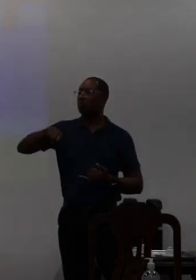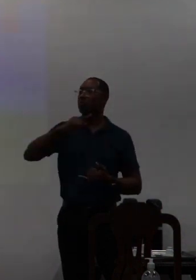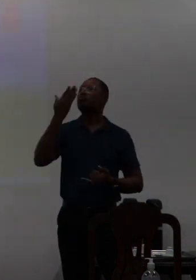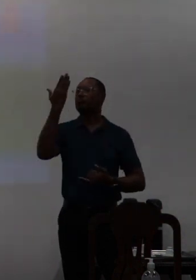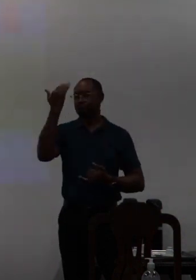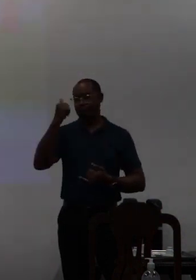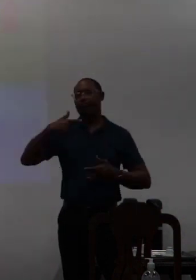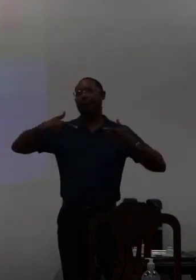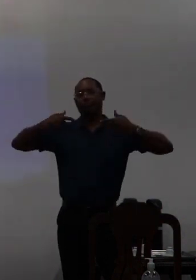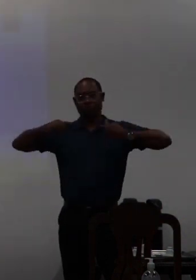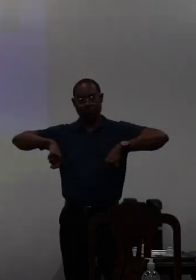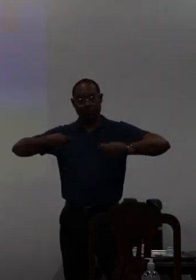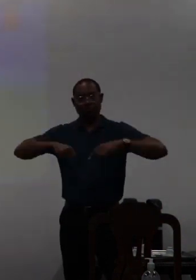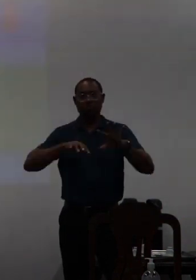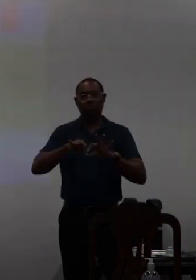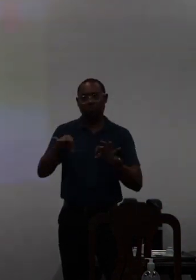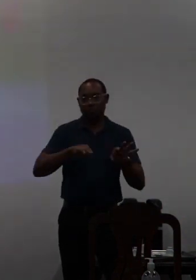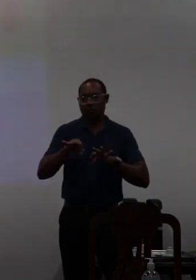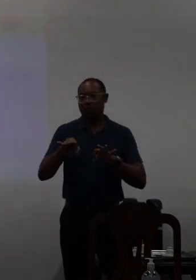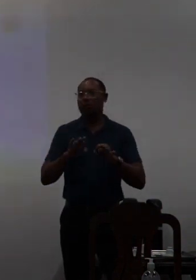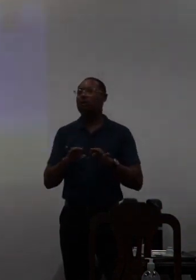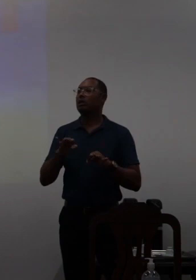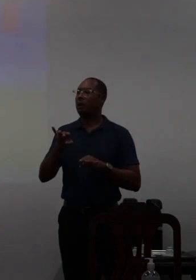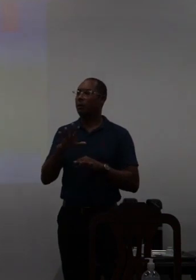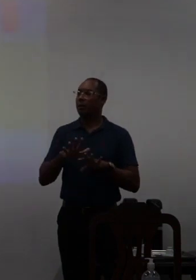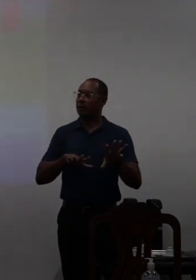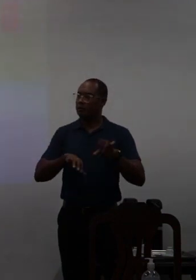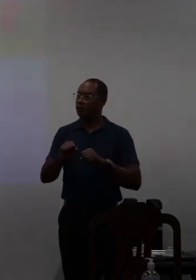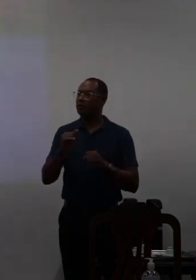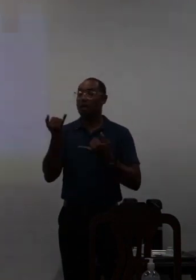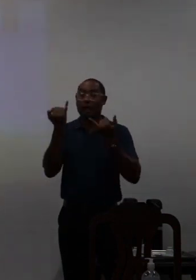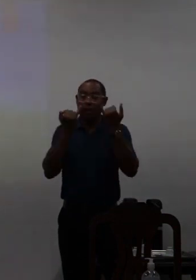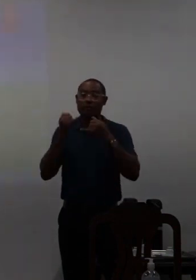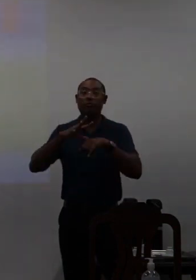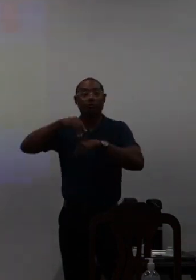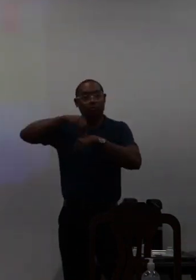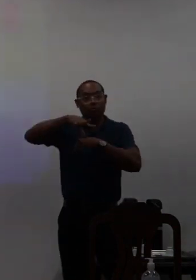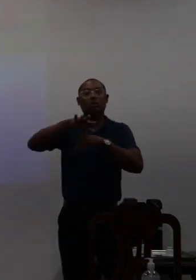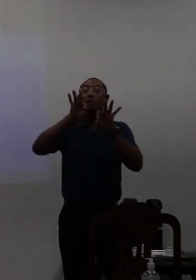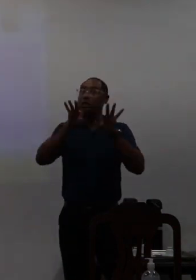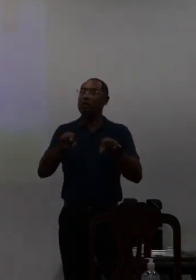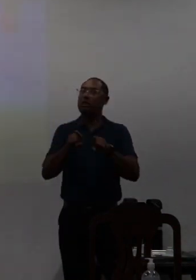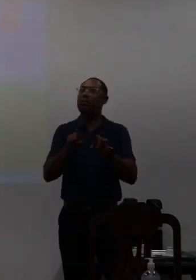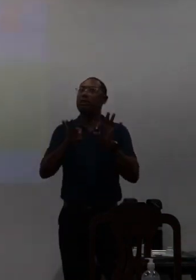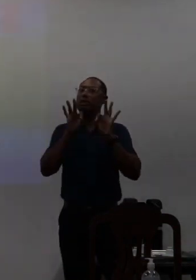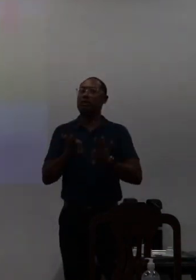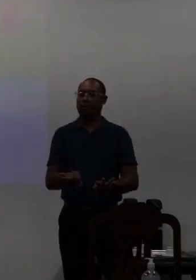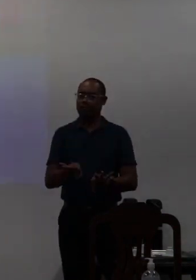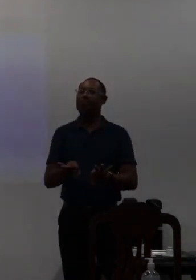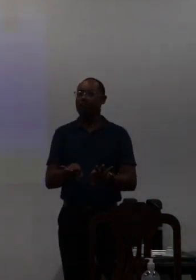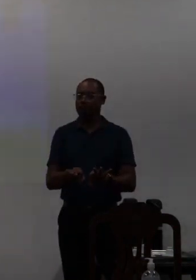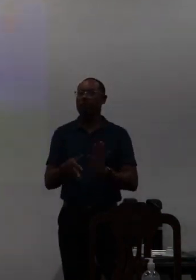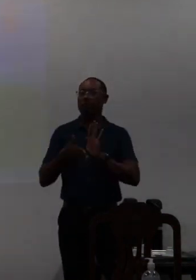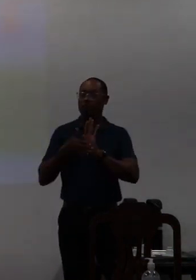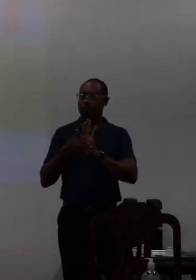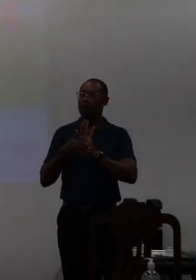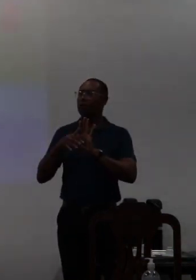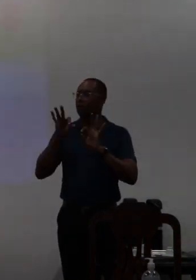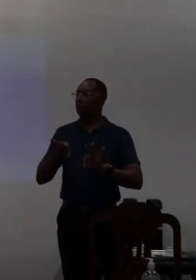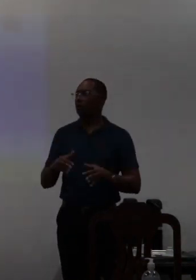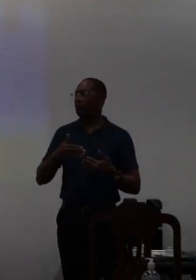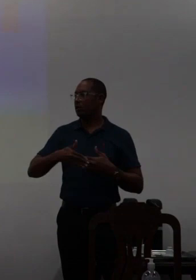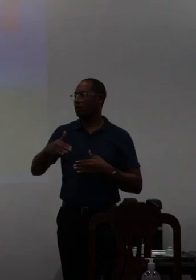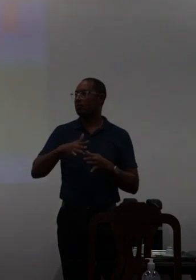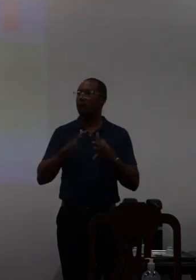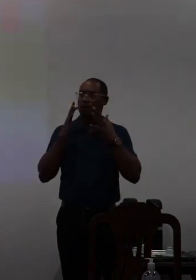sabe que precisa de algum item para que aquela informação seja correta então o que a gente está propondo nesse